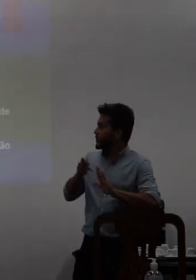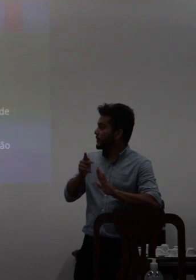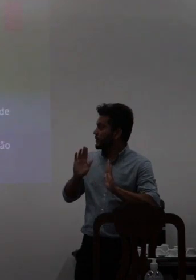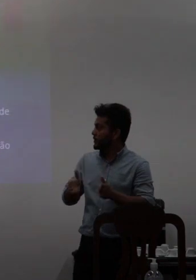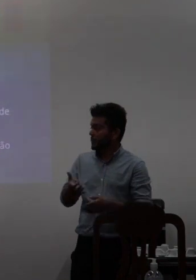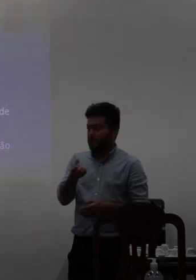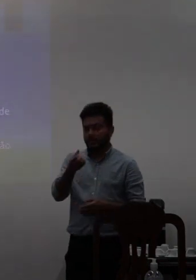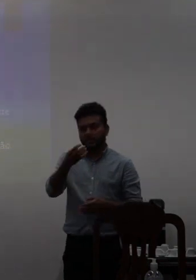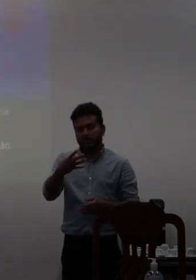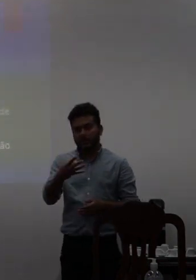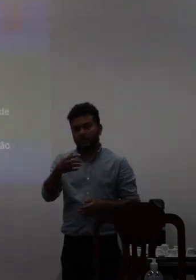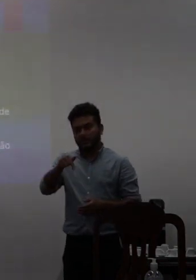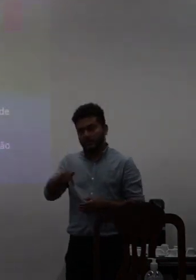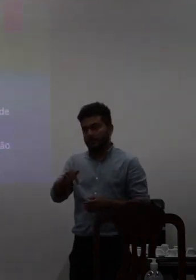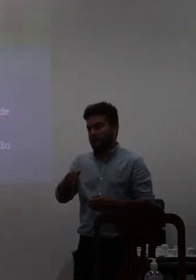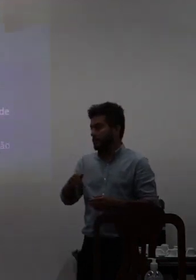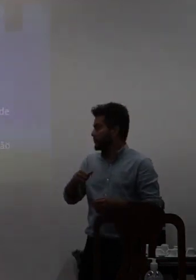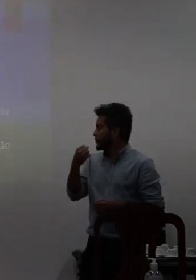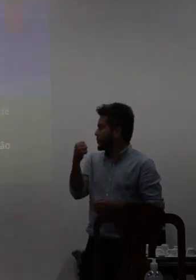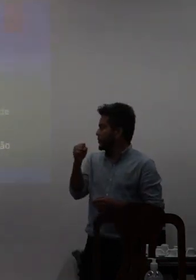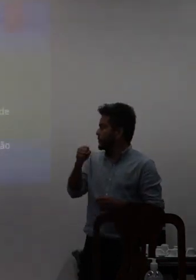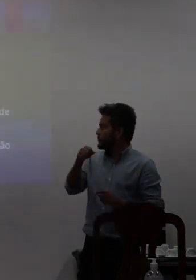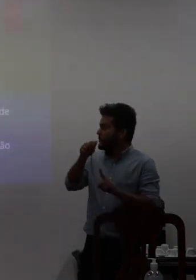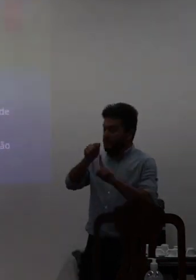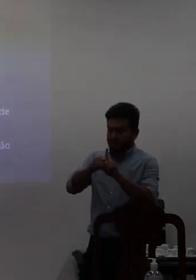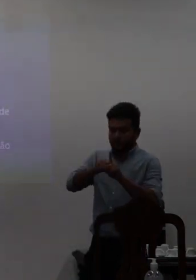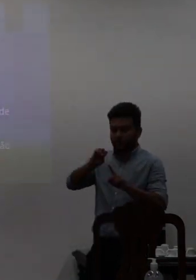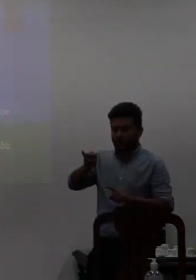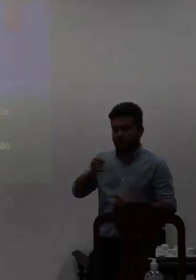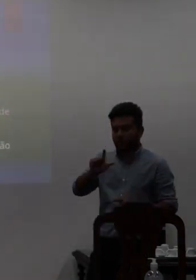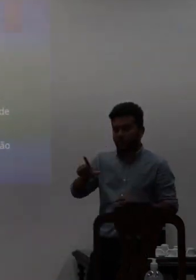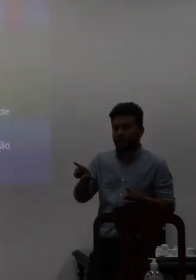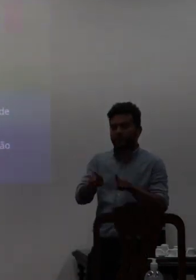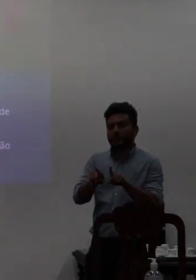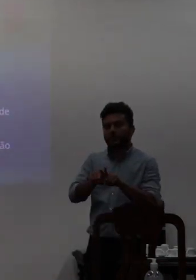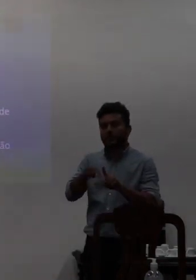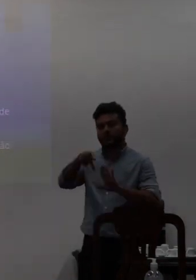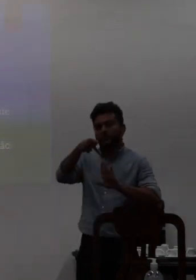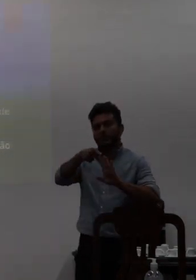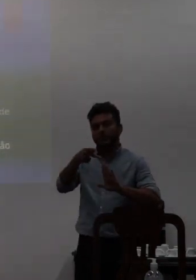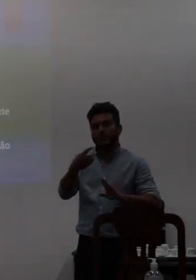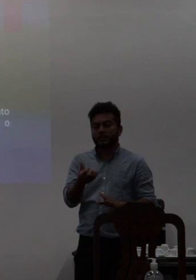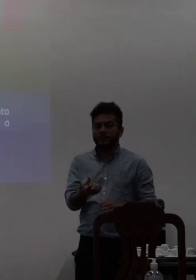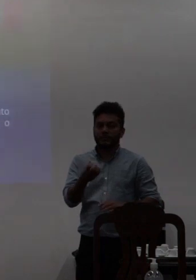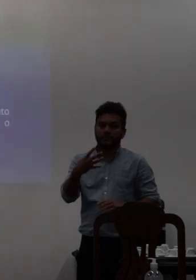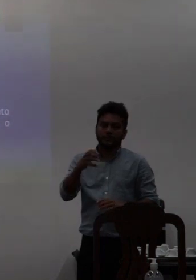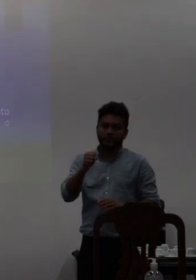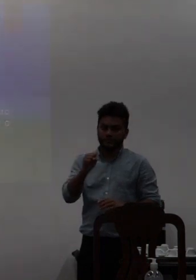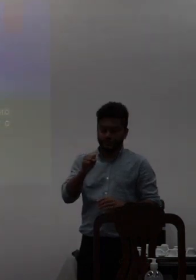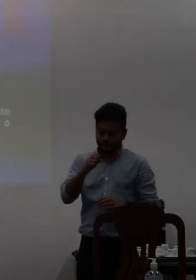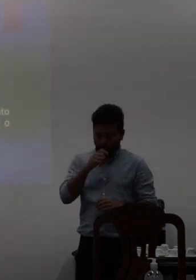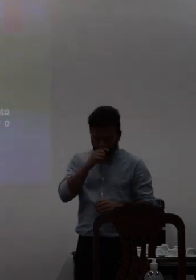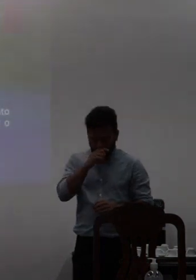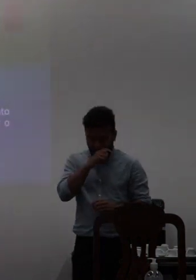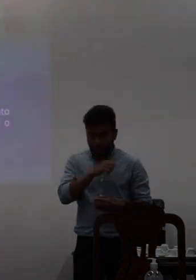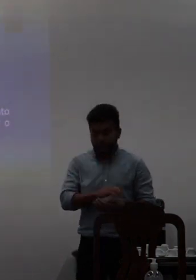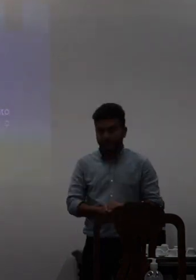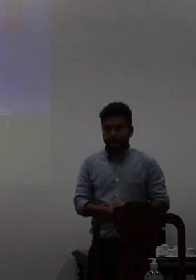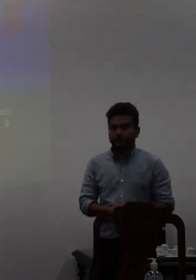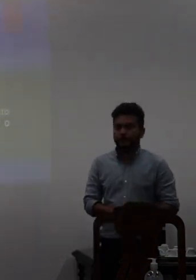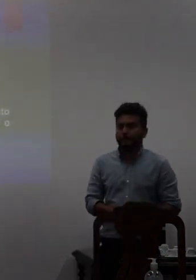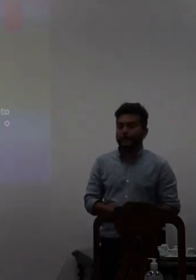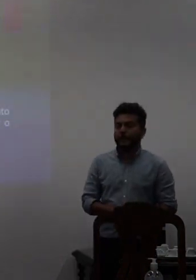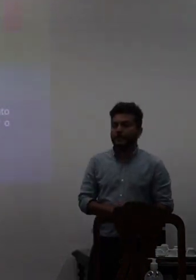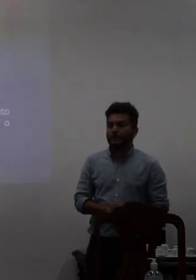era 647 de 8 de julho e a portaria 648 é assim